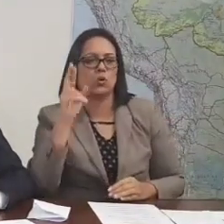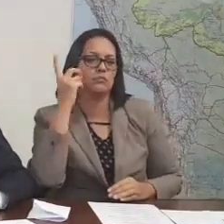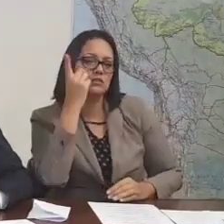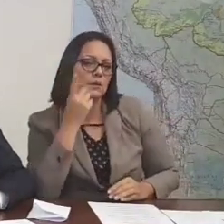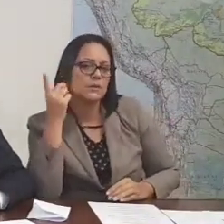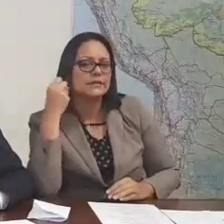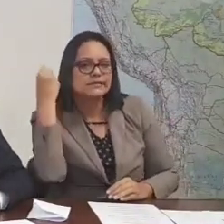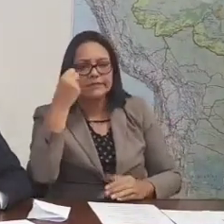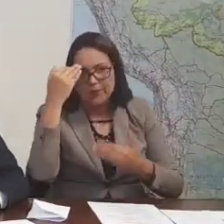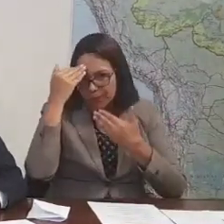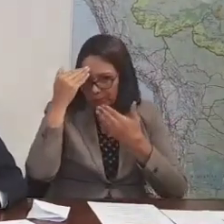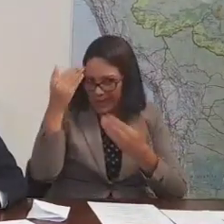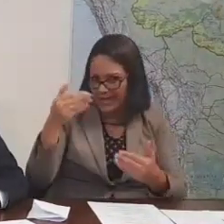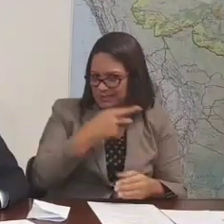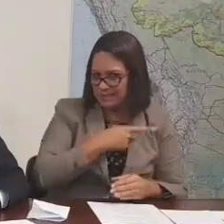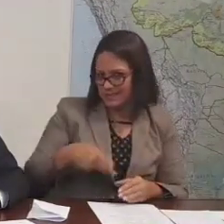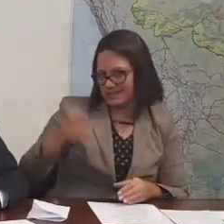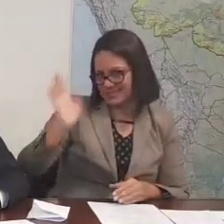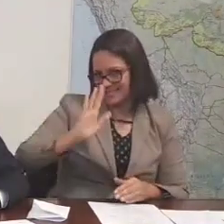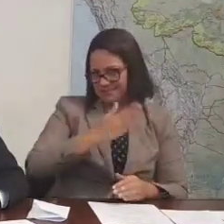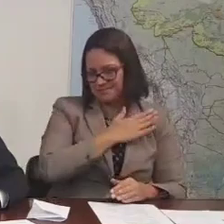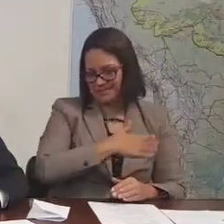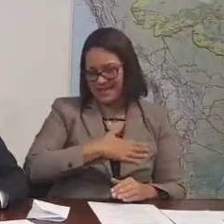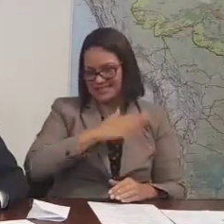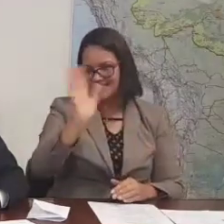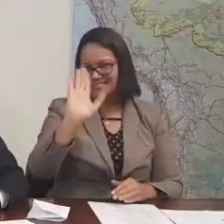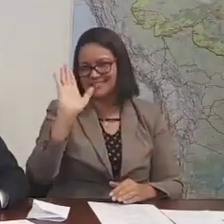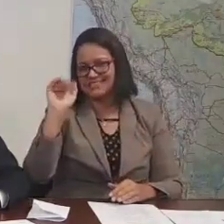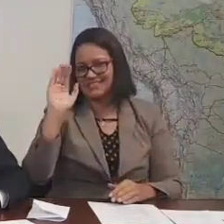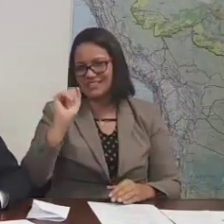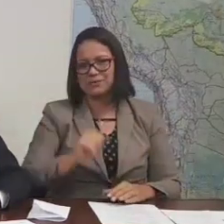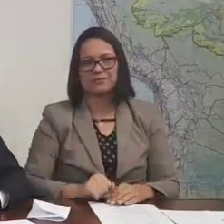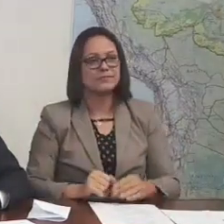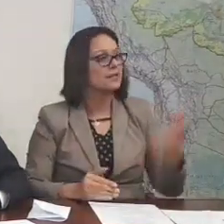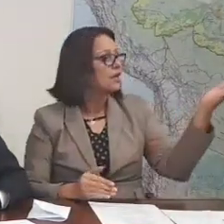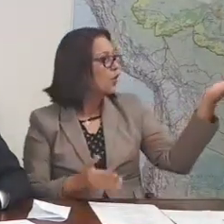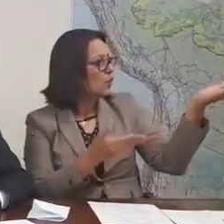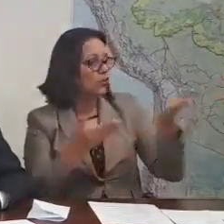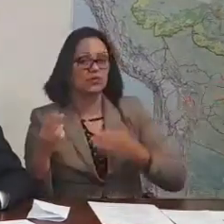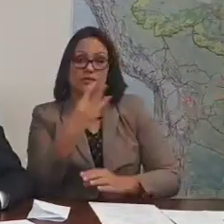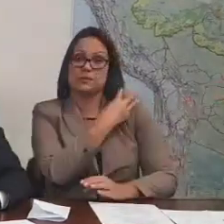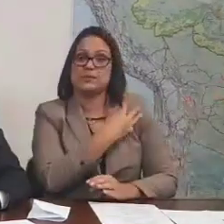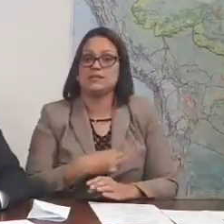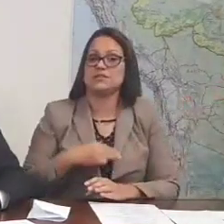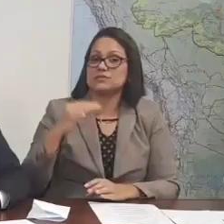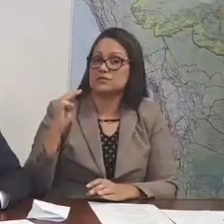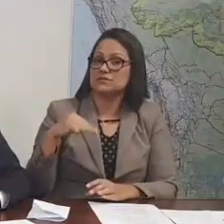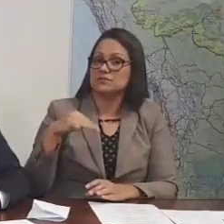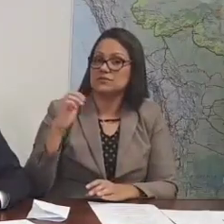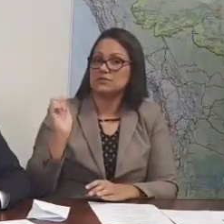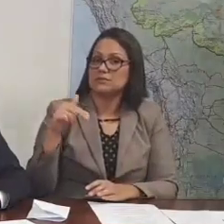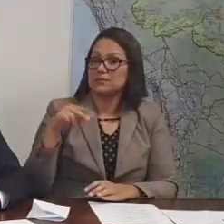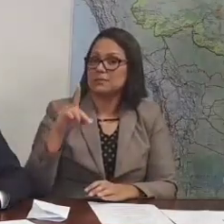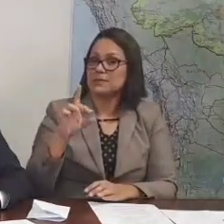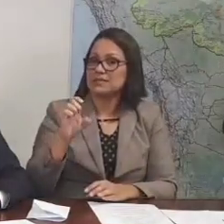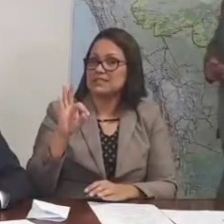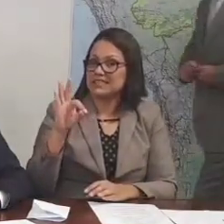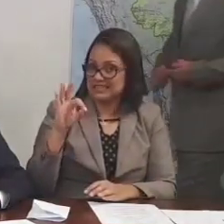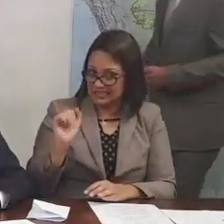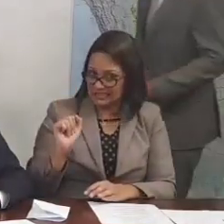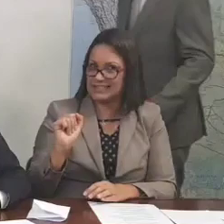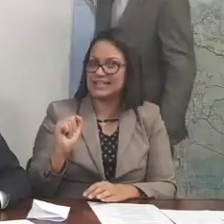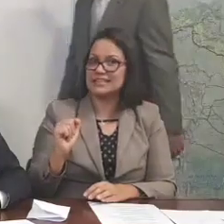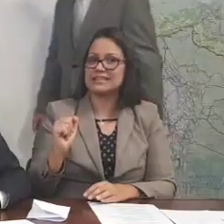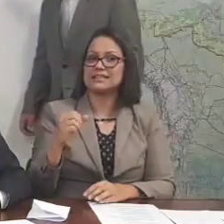como as senadoras. Obrigada, presidente. Obrigada, presidente. Tchau, pessoal. Tchau, Vou convidar aqui o Mandetta. Muito obrigado aí. Obrigada, presidente. Mandetta, nosso